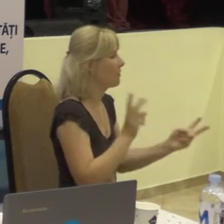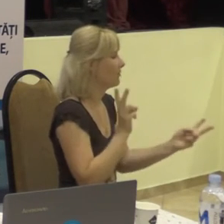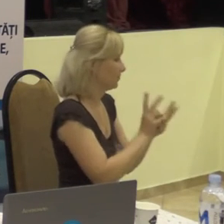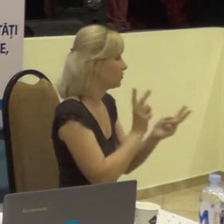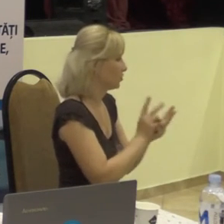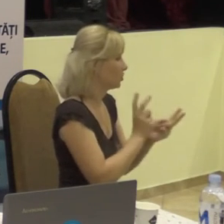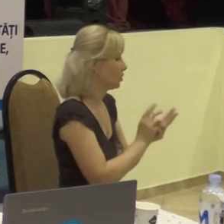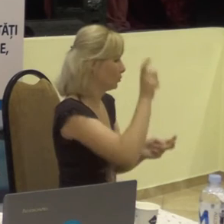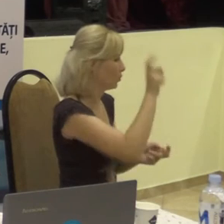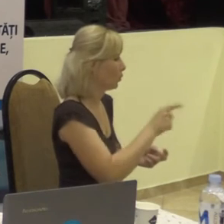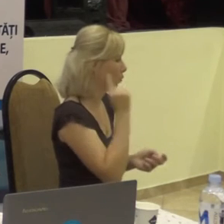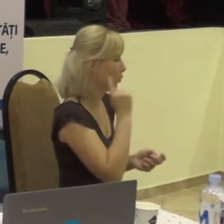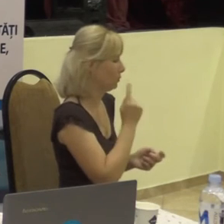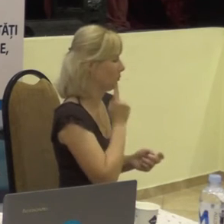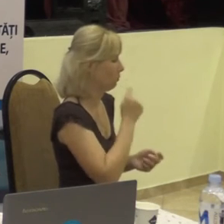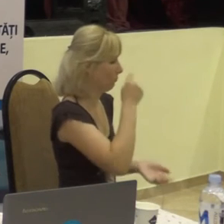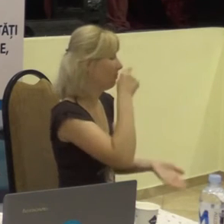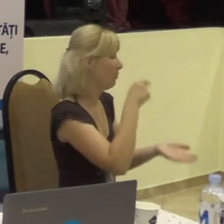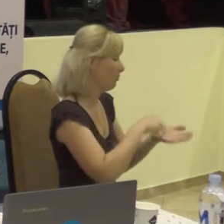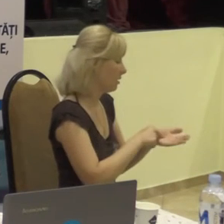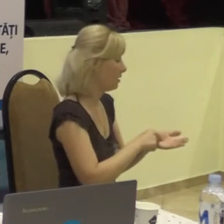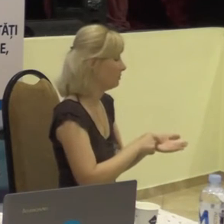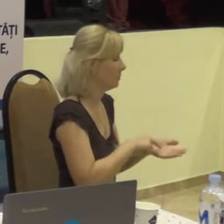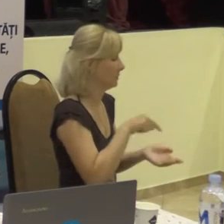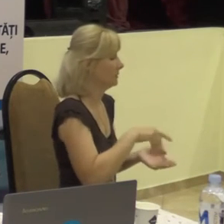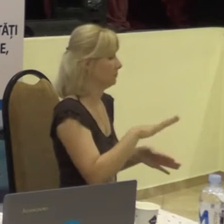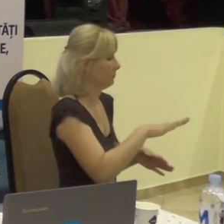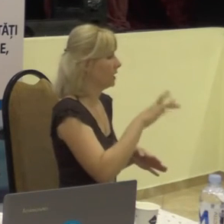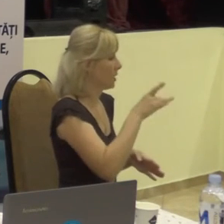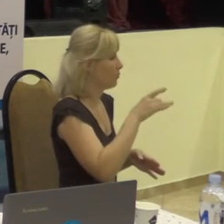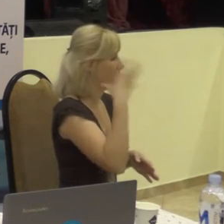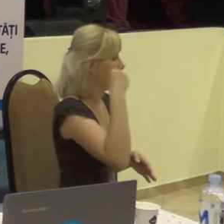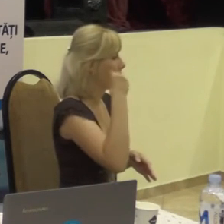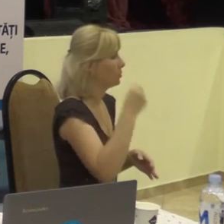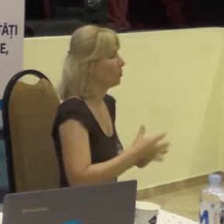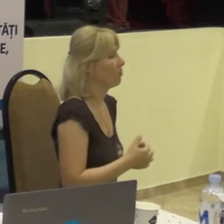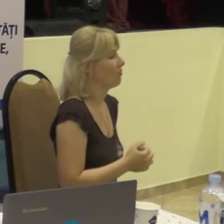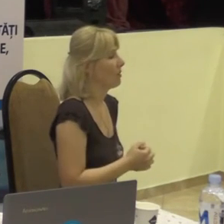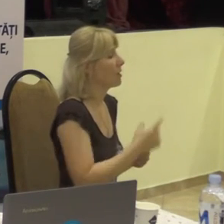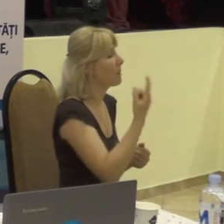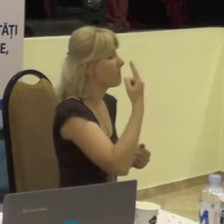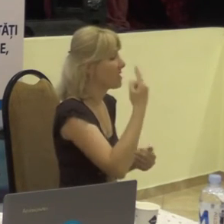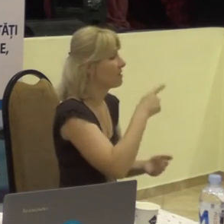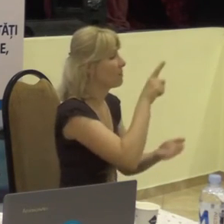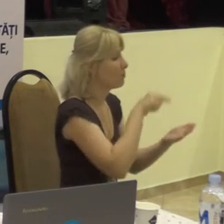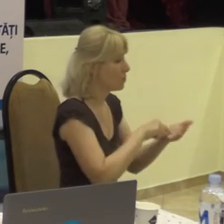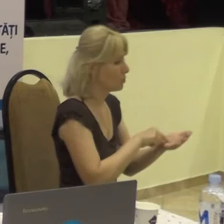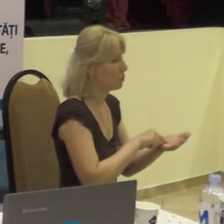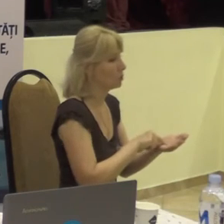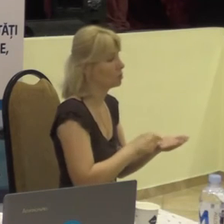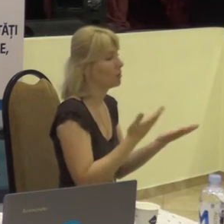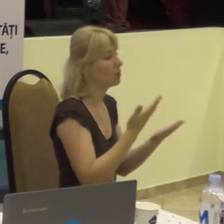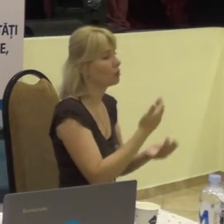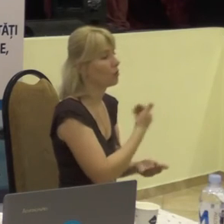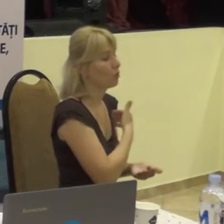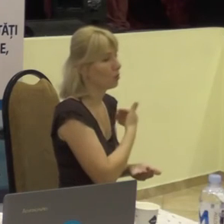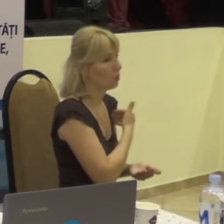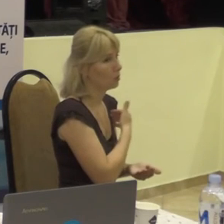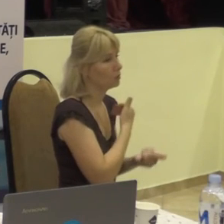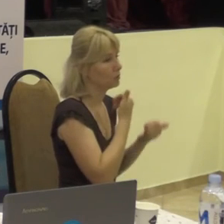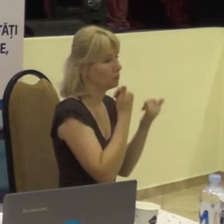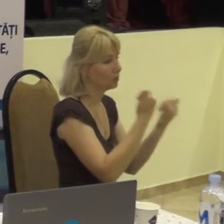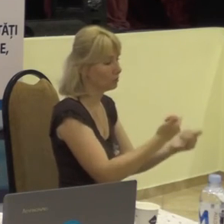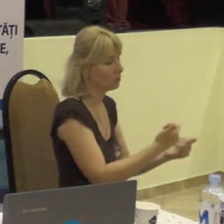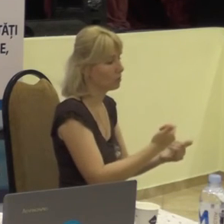persoanele cu dizabilități de auz din Republica Moldova. Și o primă întrebare pe care aș vrea să o adresez este